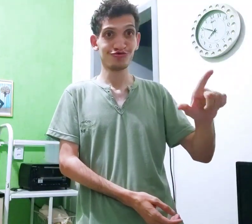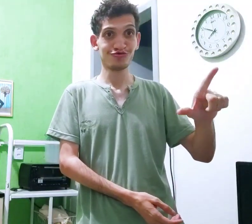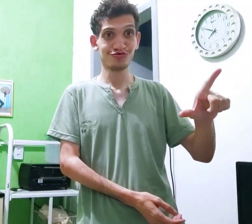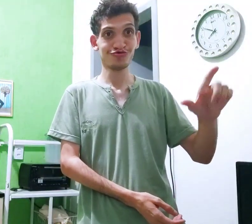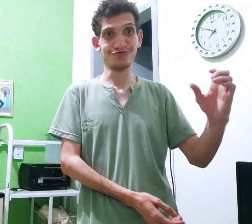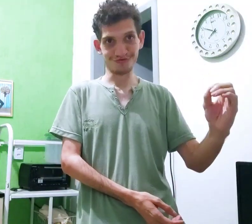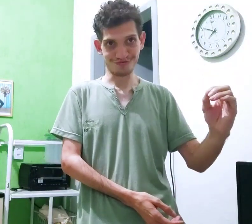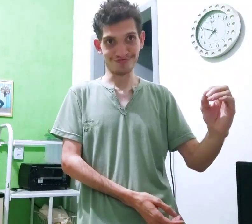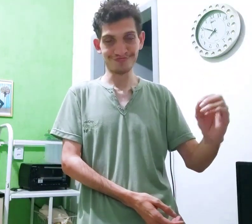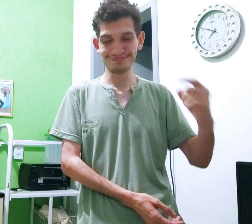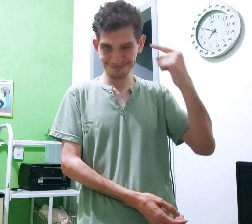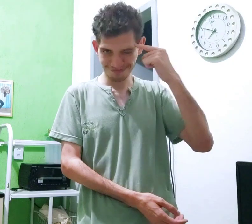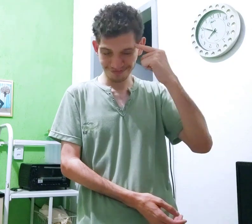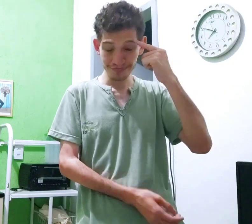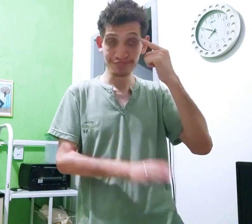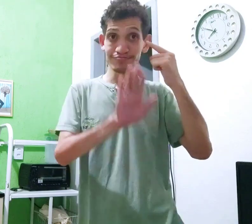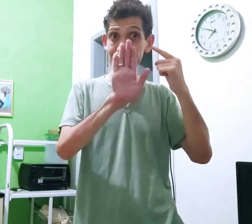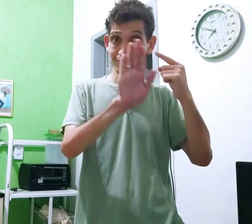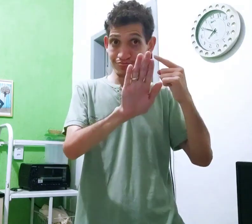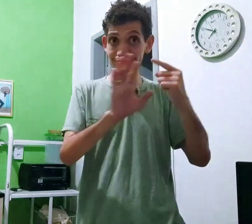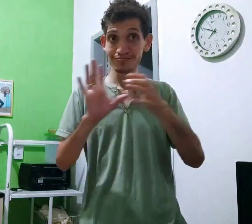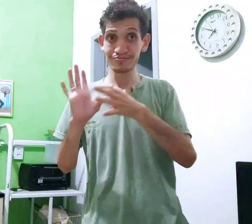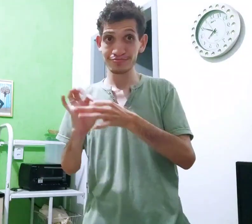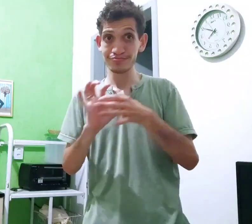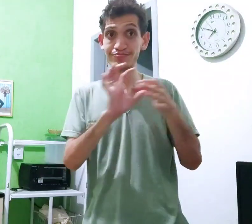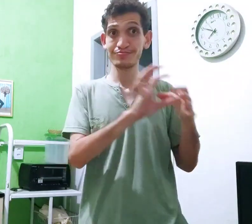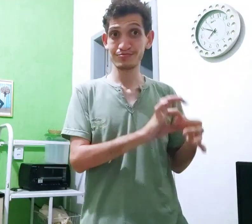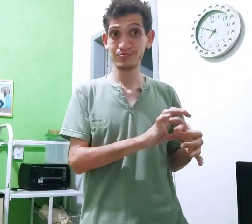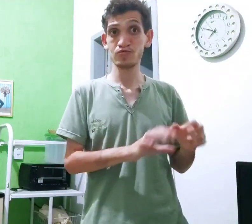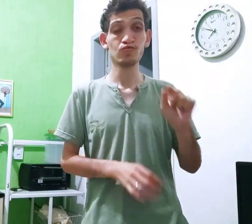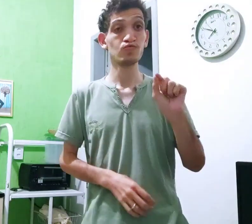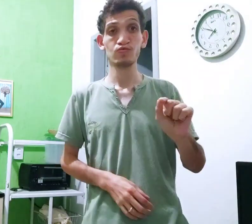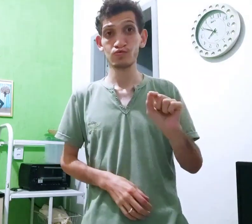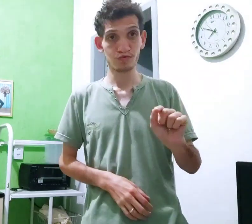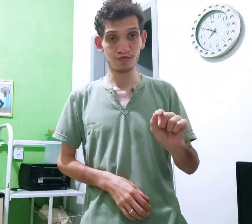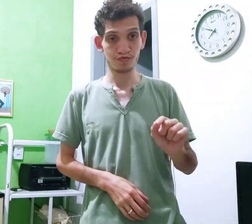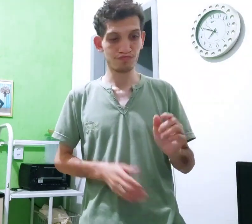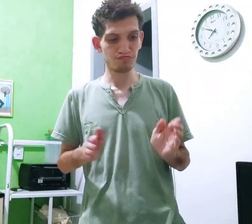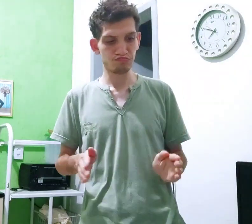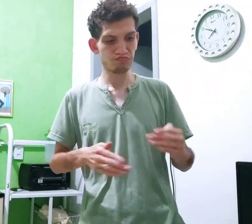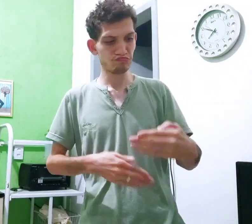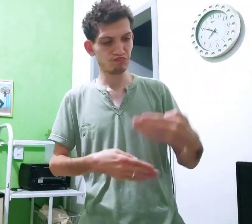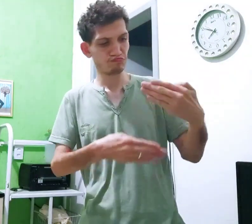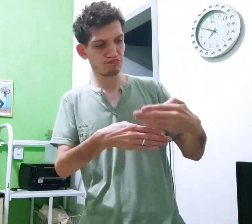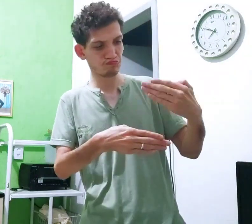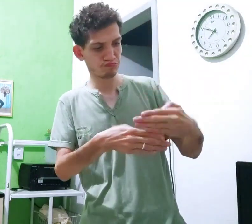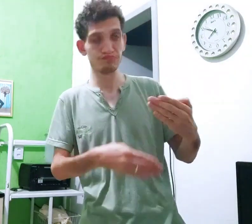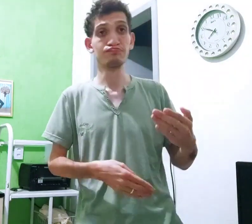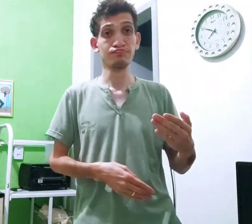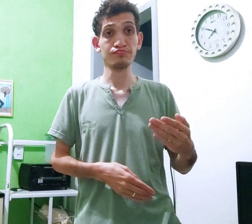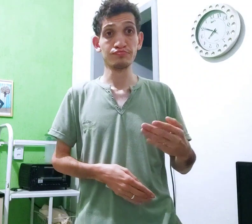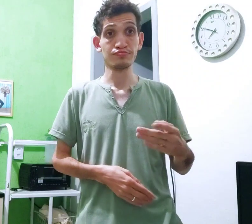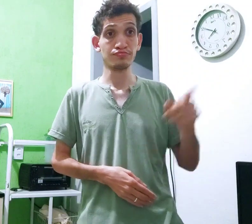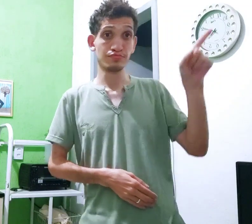Isolo Entendeu? Mas o contexto o que? Isolo